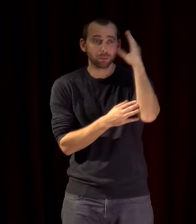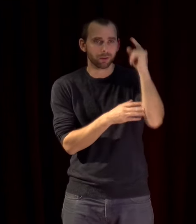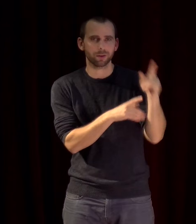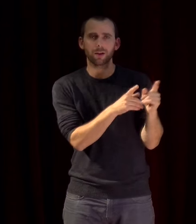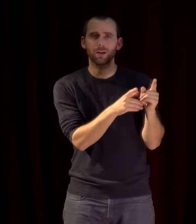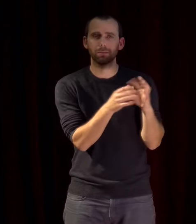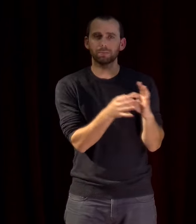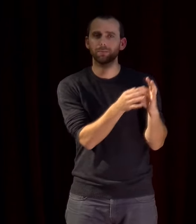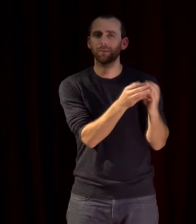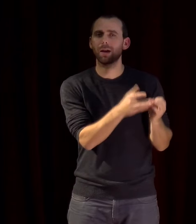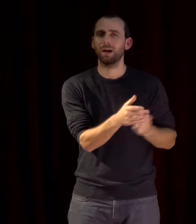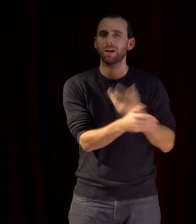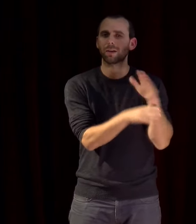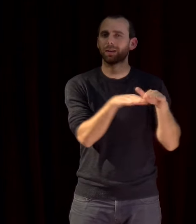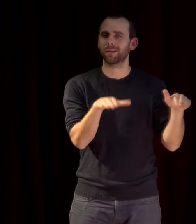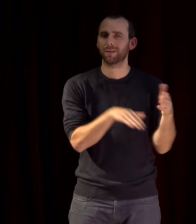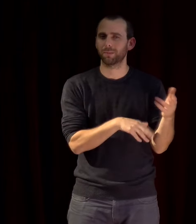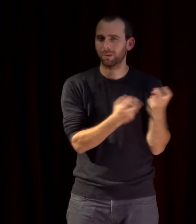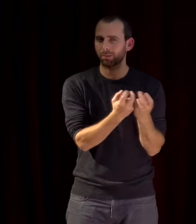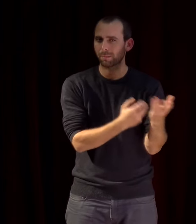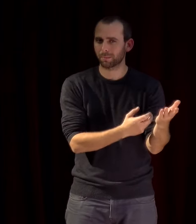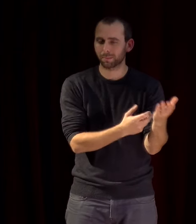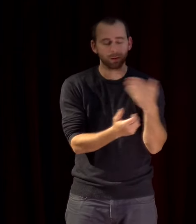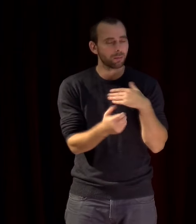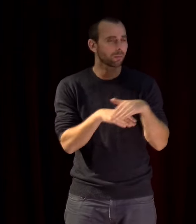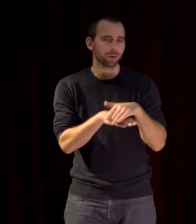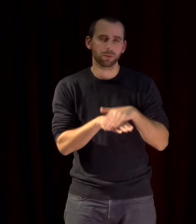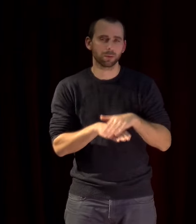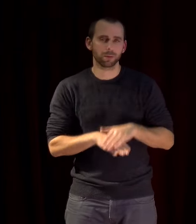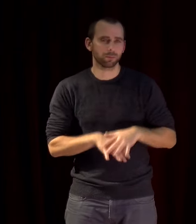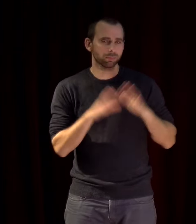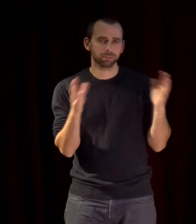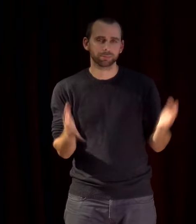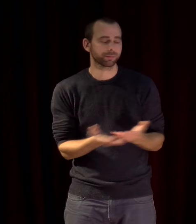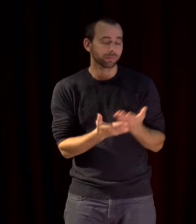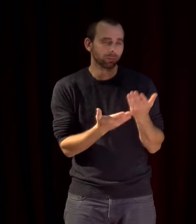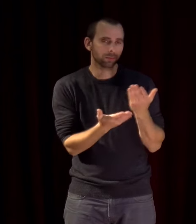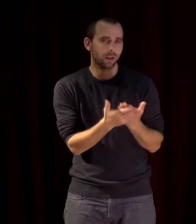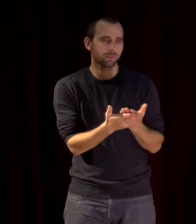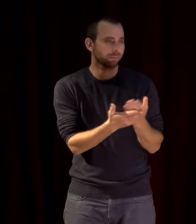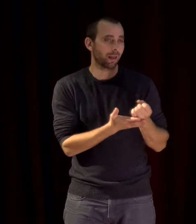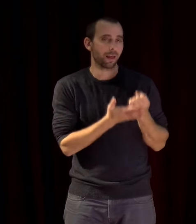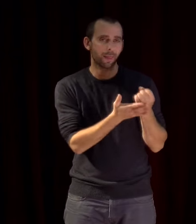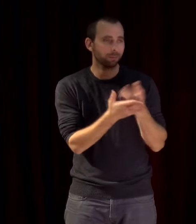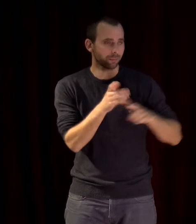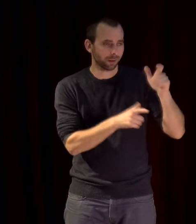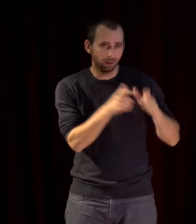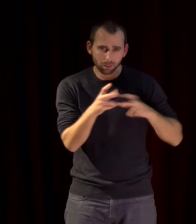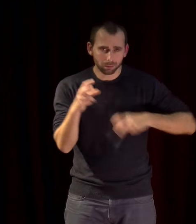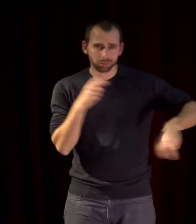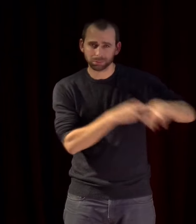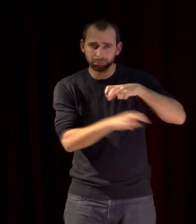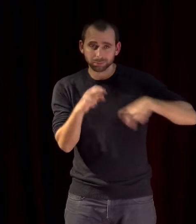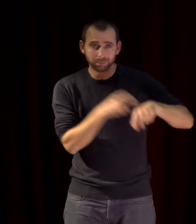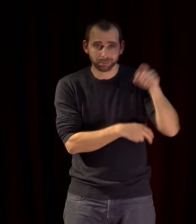des arts de la scène pour toutes ces raisons l'aide à la mobilité des personnes doit être au centre de toute action